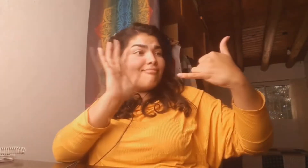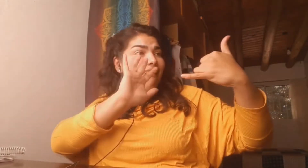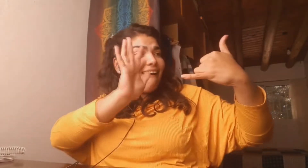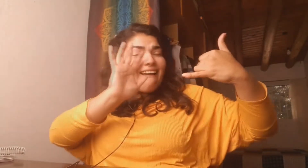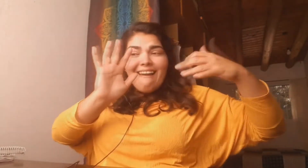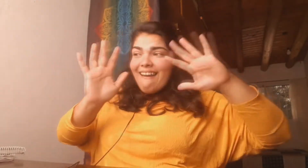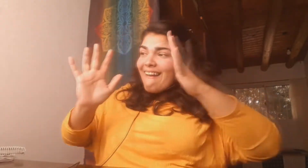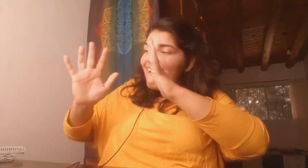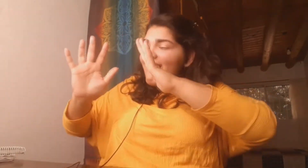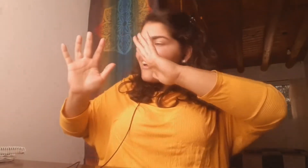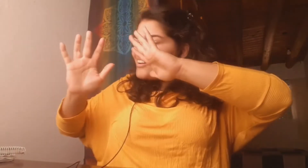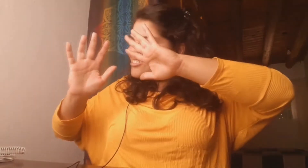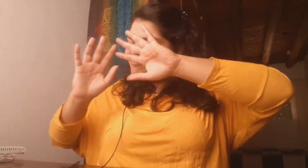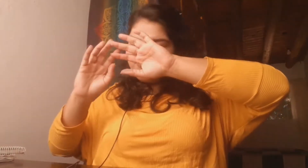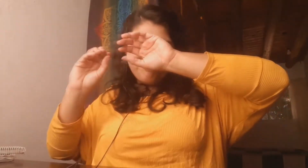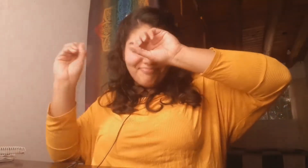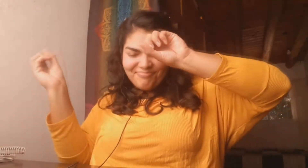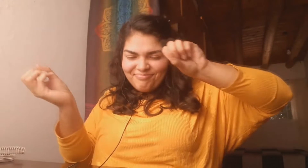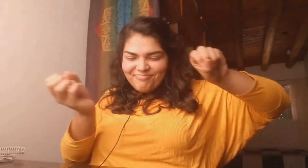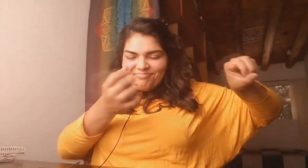pantalla entre los dos.